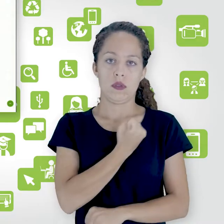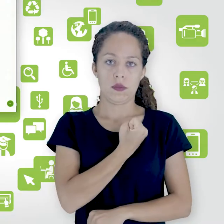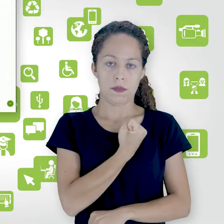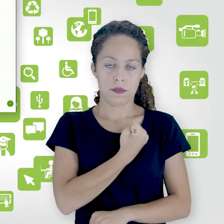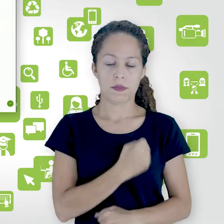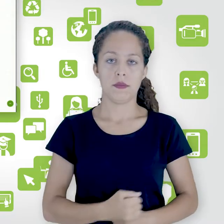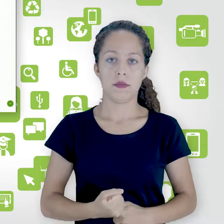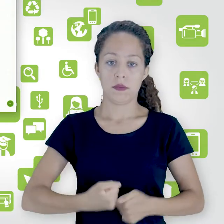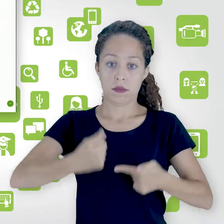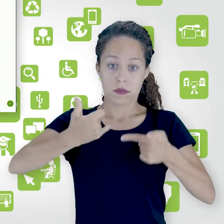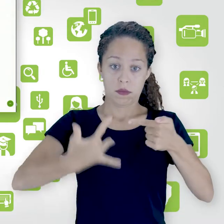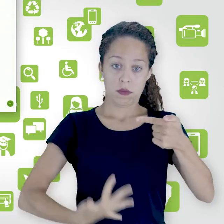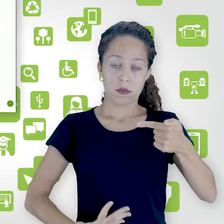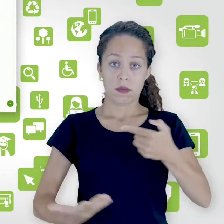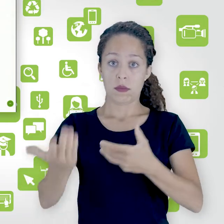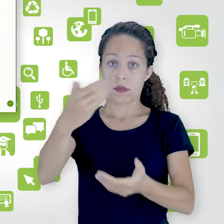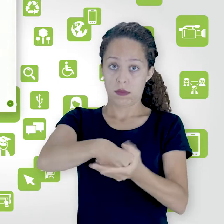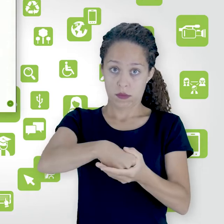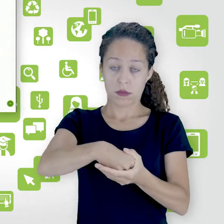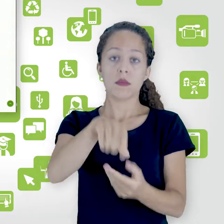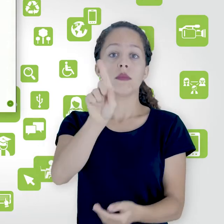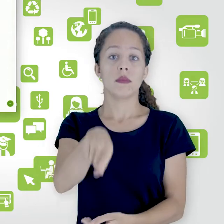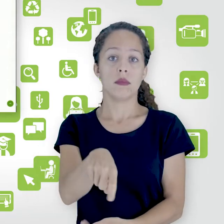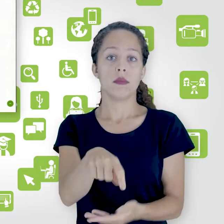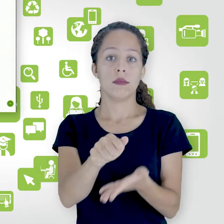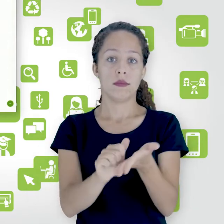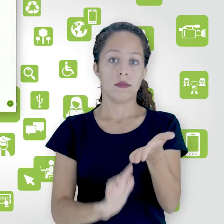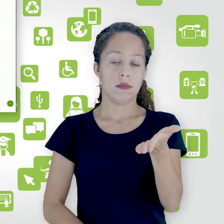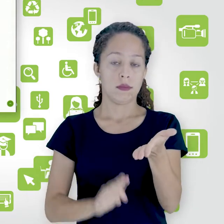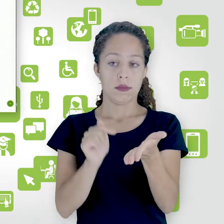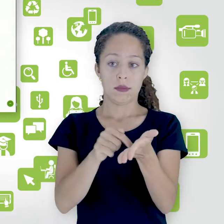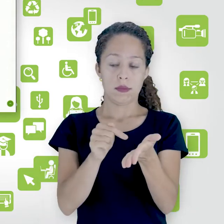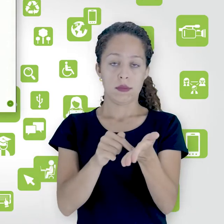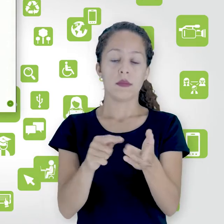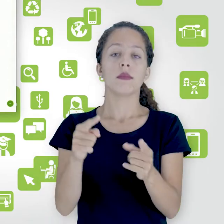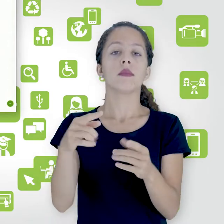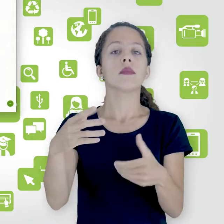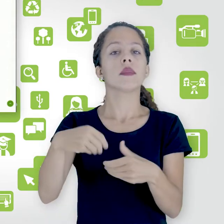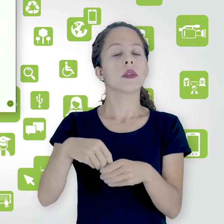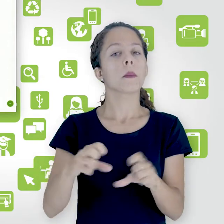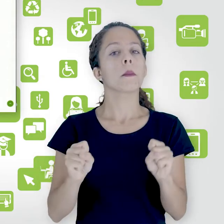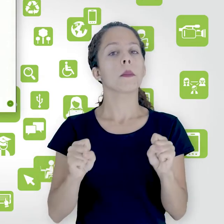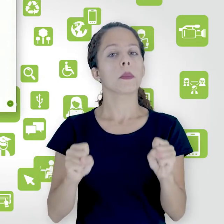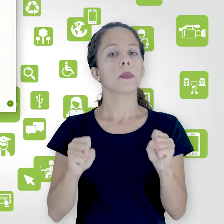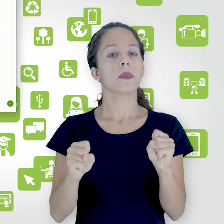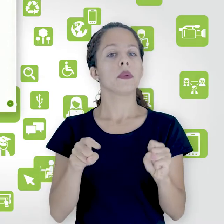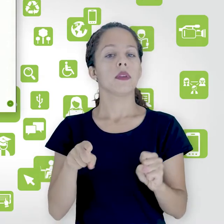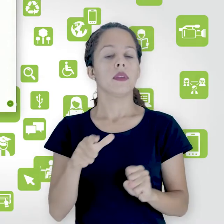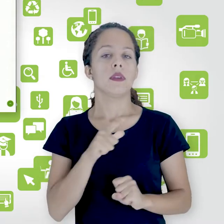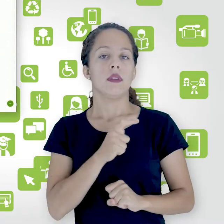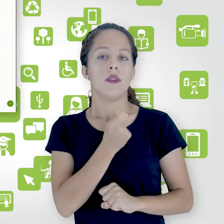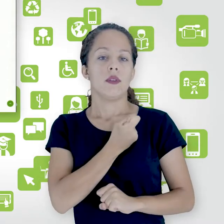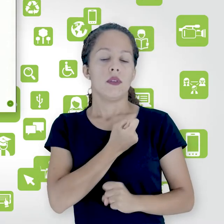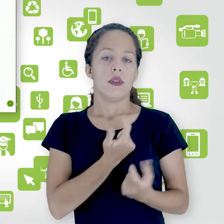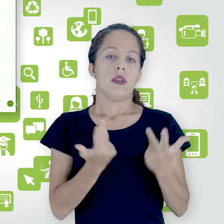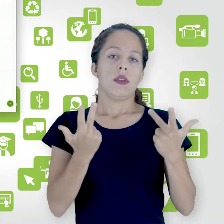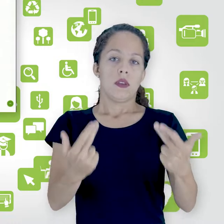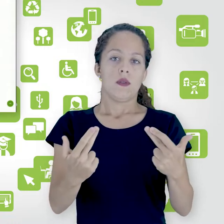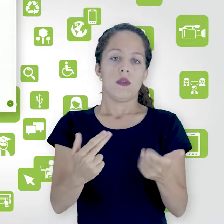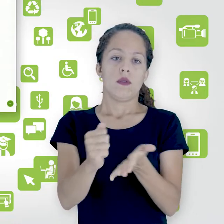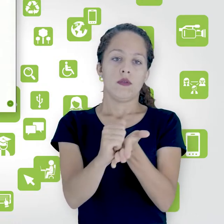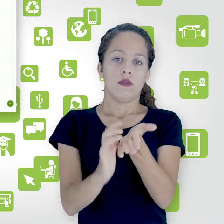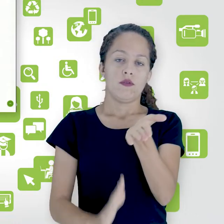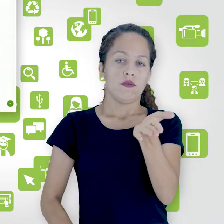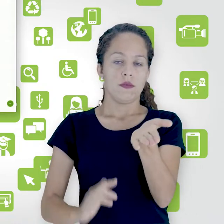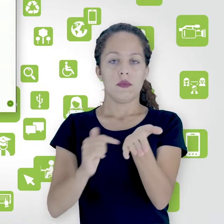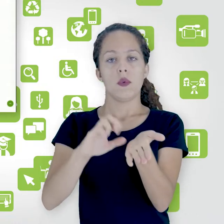O glossário é uma atividade que permite a atribuição direta de nota, do mesmo modo que na tarefa